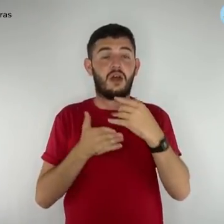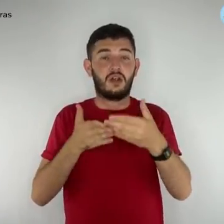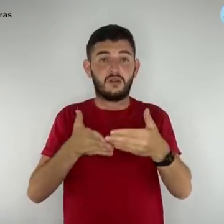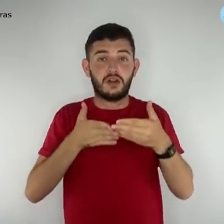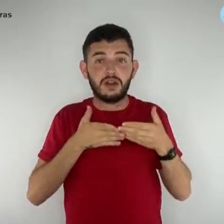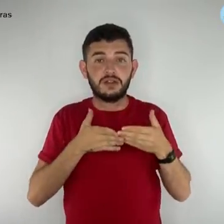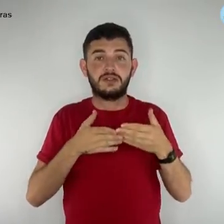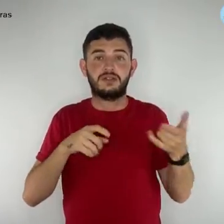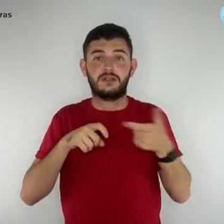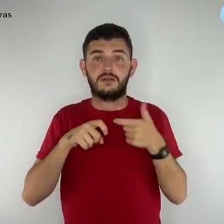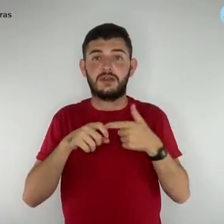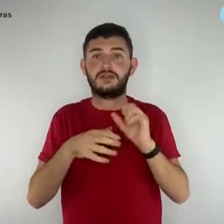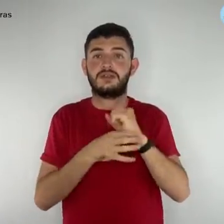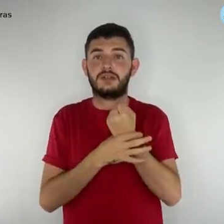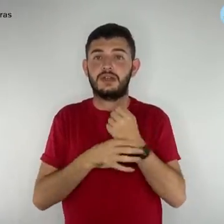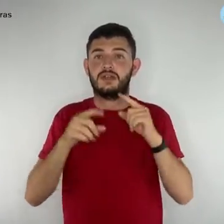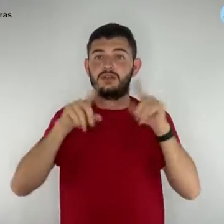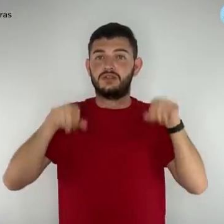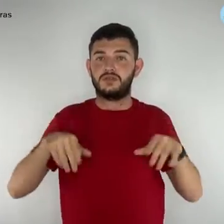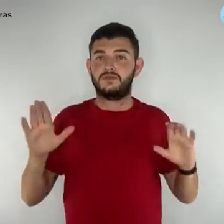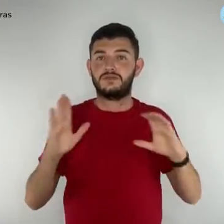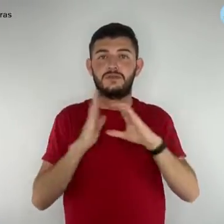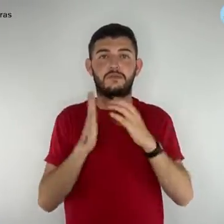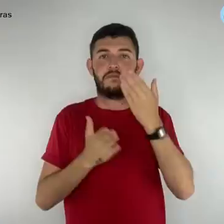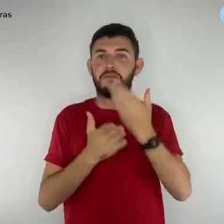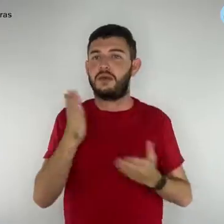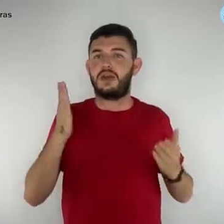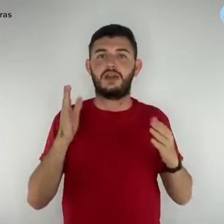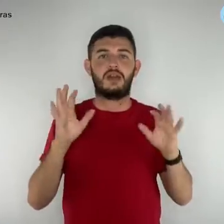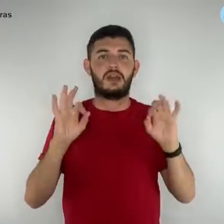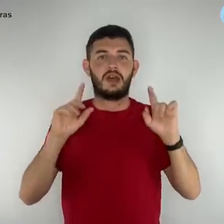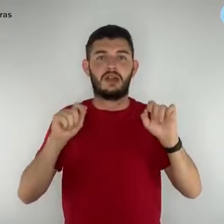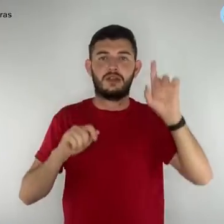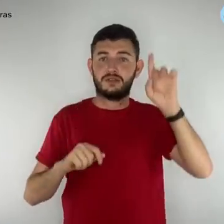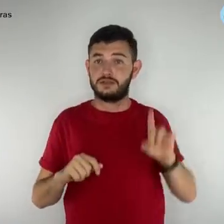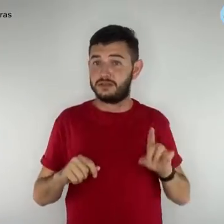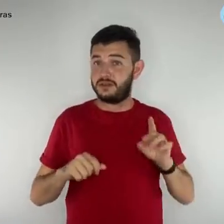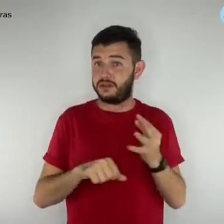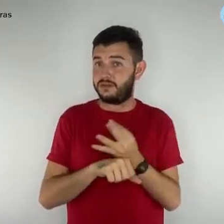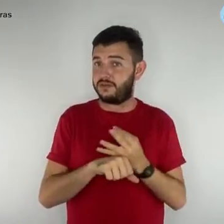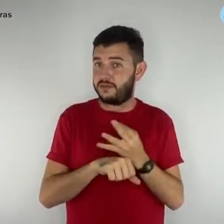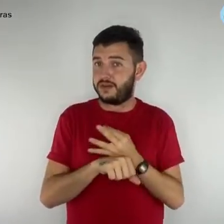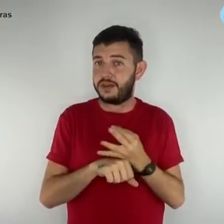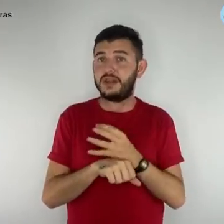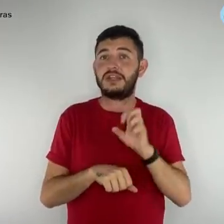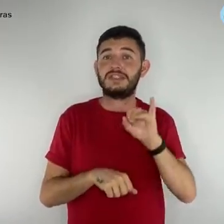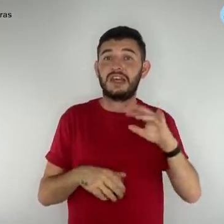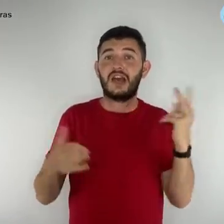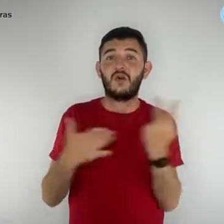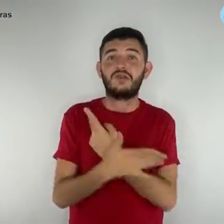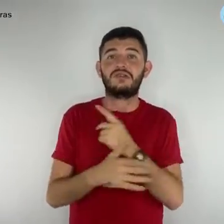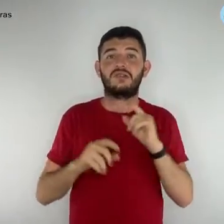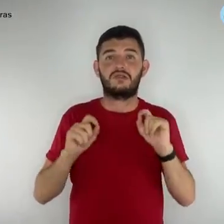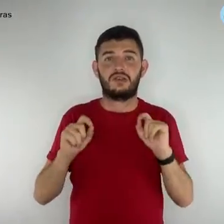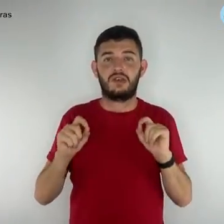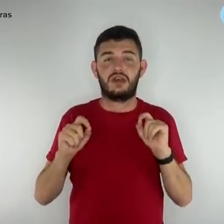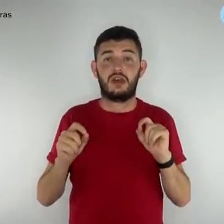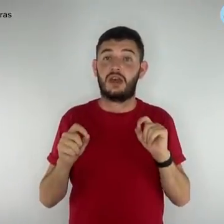garantindo que o servidor não perca seu direito às férias em caso de se chocarem ambas no